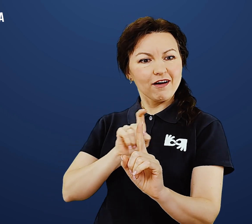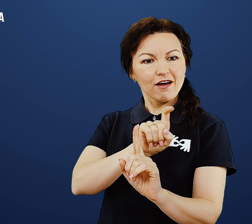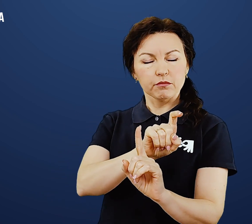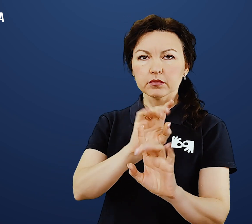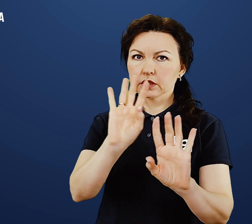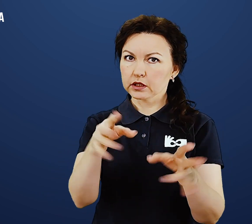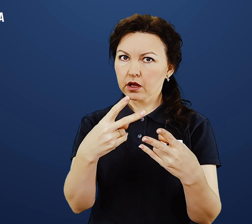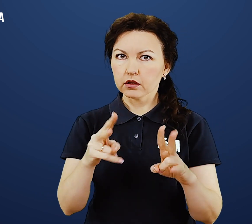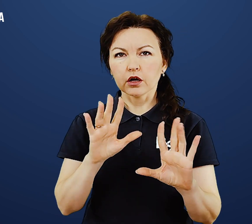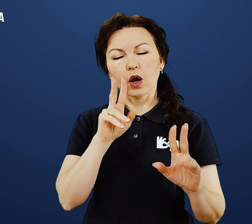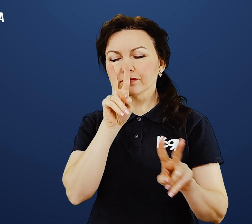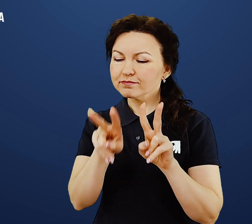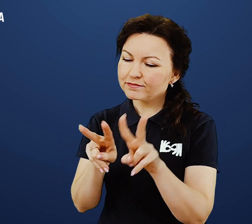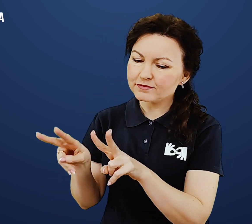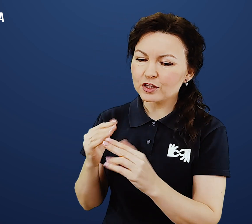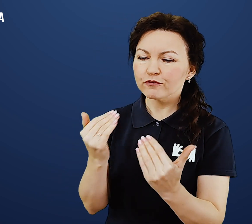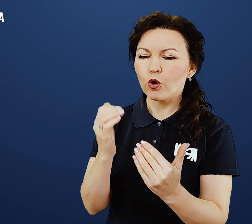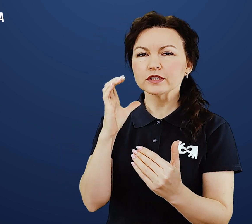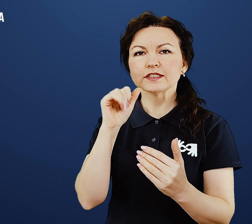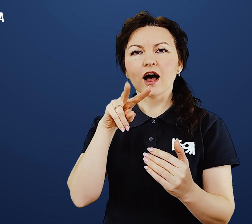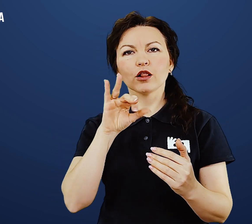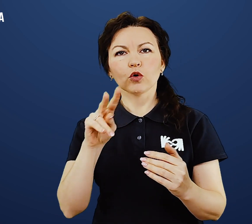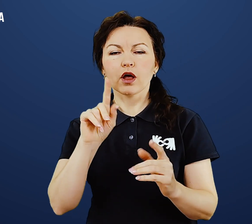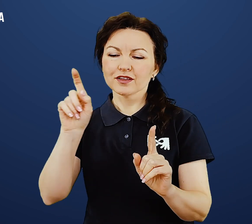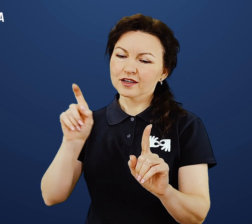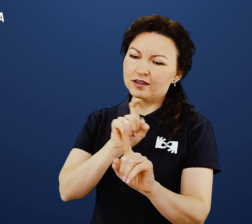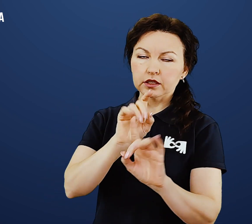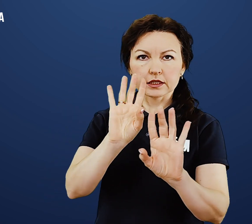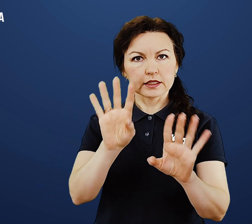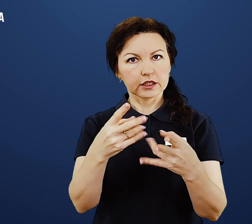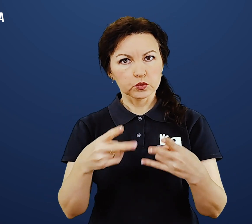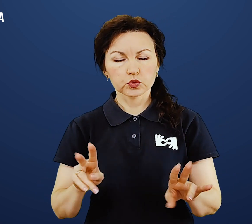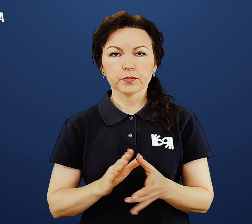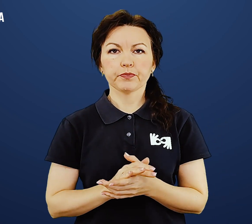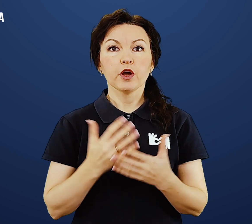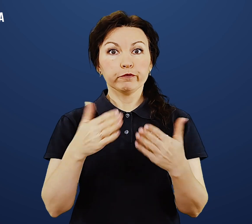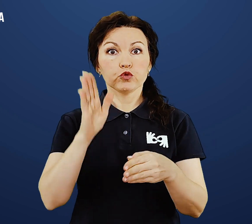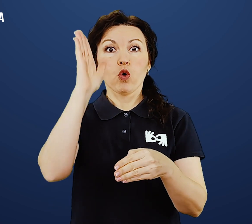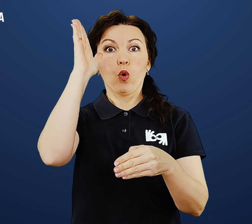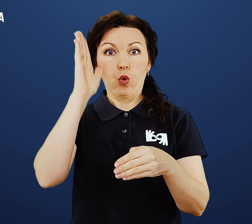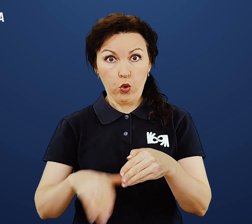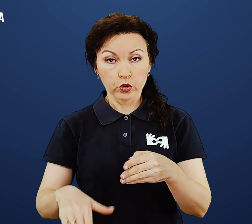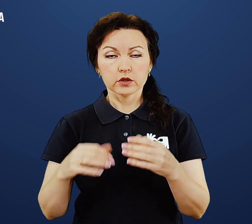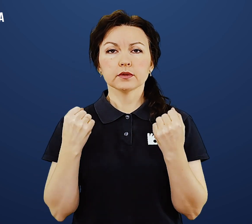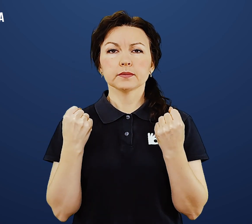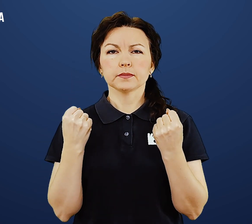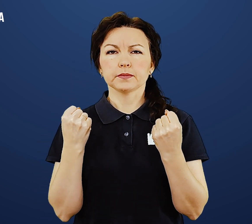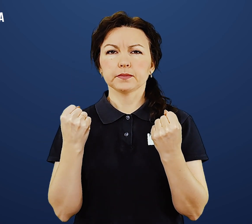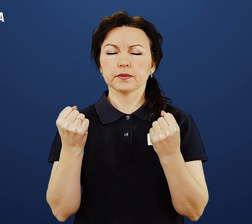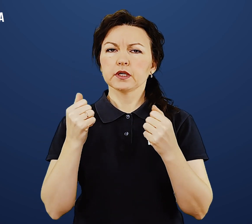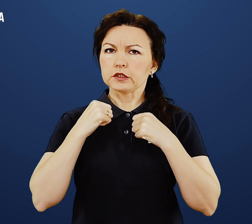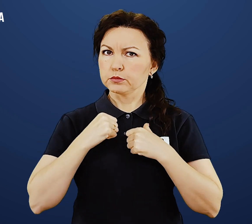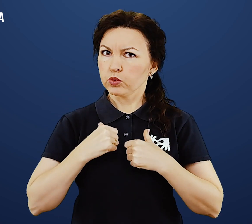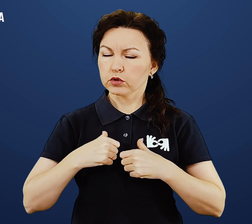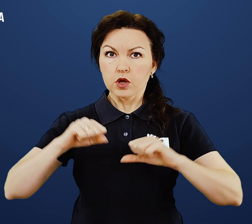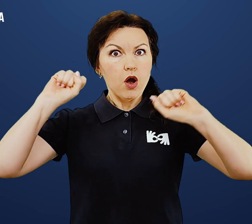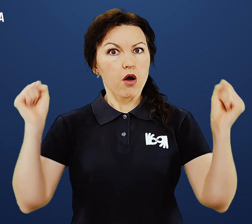спину військовим під час огляду багажника салону. Після огляду та дозволу продовжити рух. Не набирайте